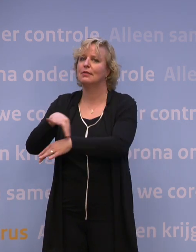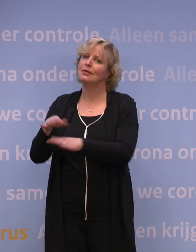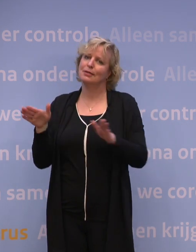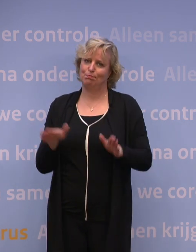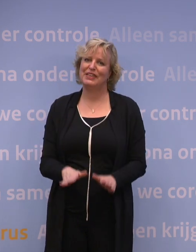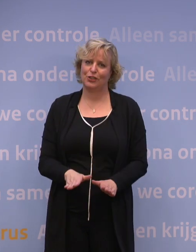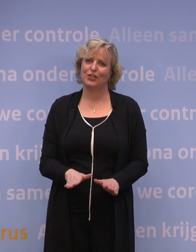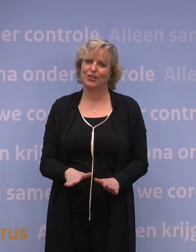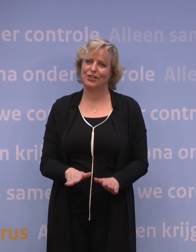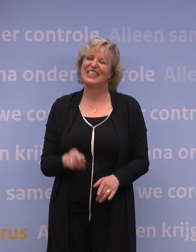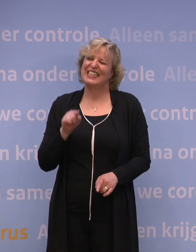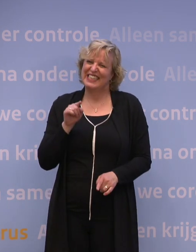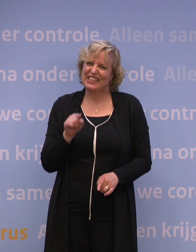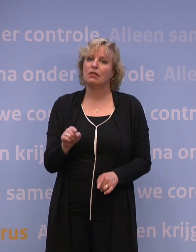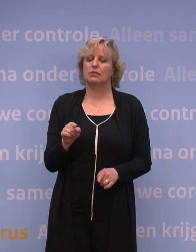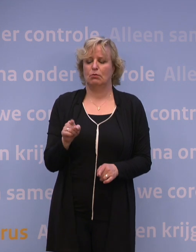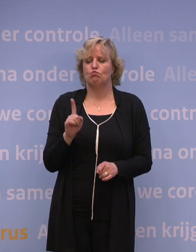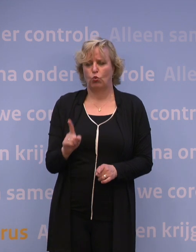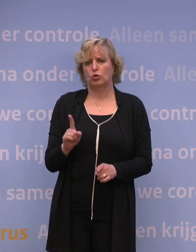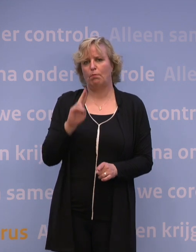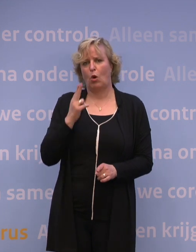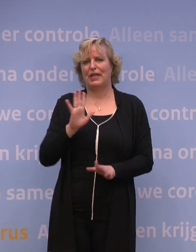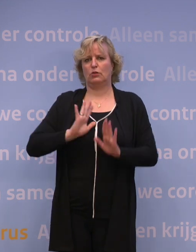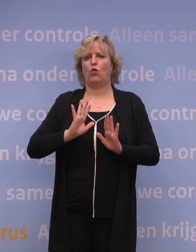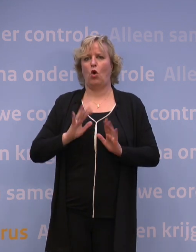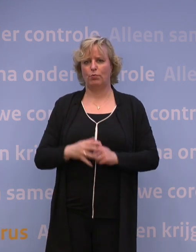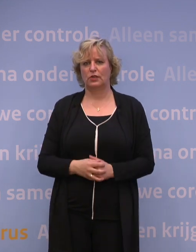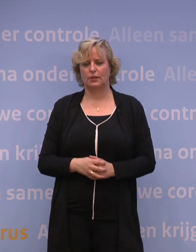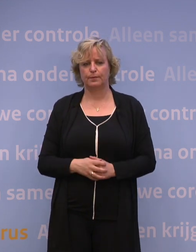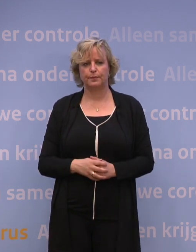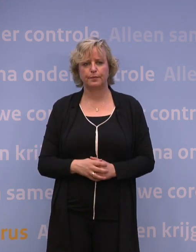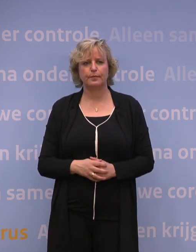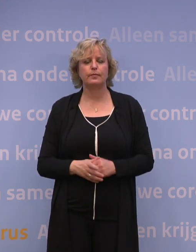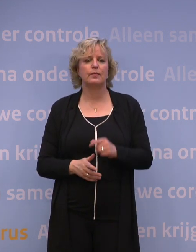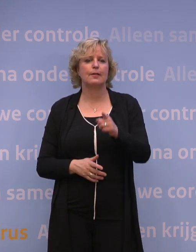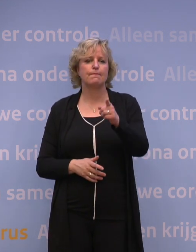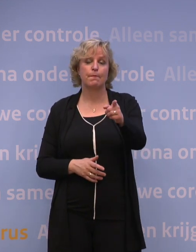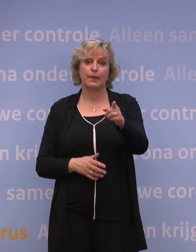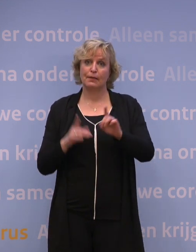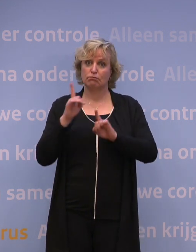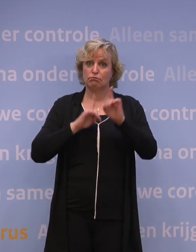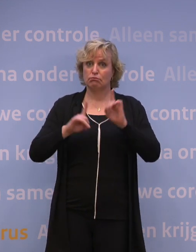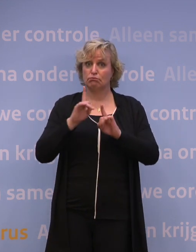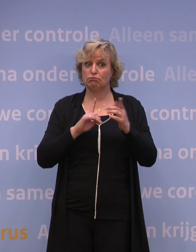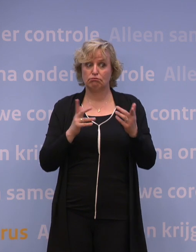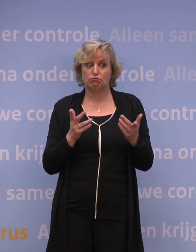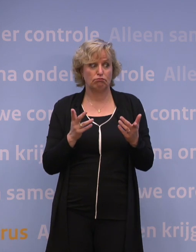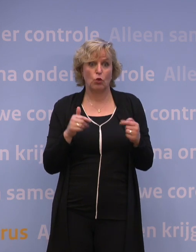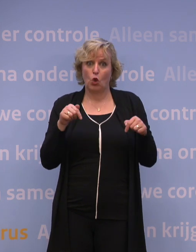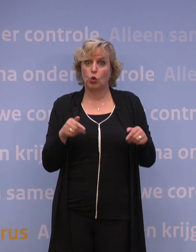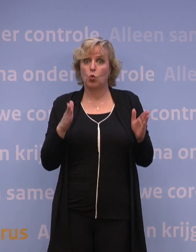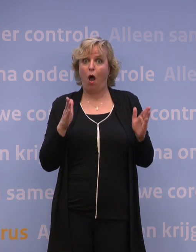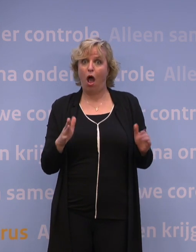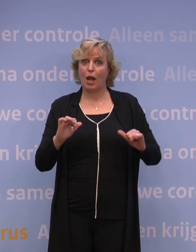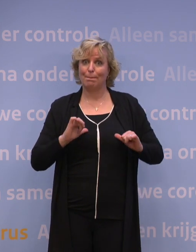daadwerkelijk in de ziekenhuizen. En dat moeten we ten koste van alles zien te voorkomen, afkomen. Maar hebt u overwogen om vooruitlopend op het advies van de Gezondheidsraad mensen